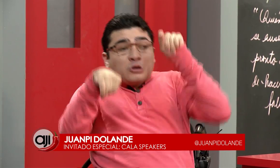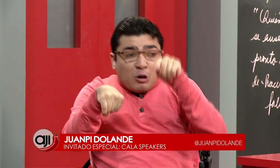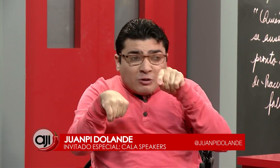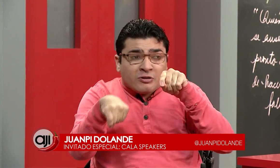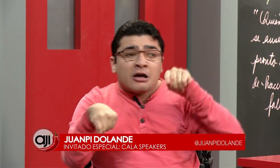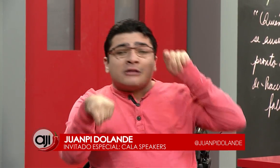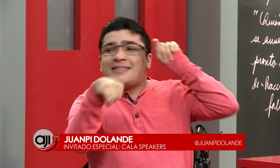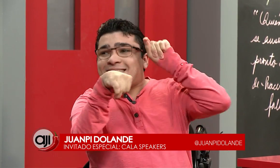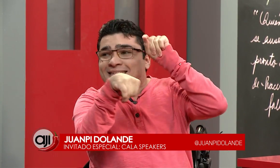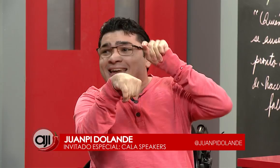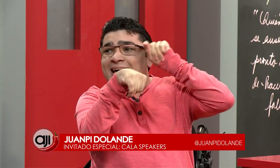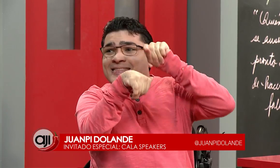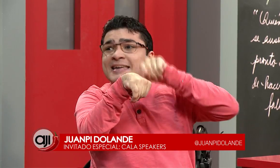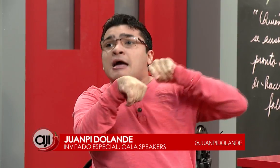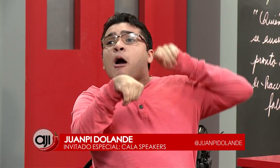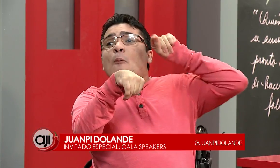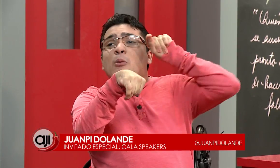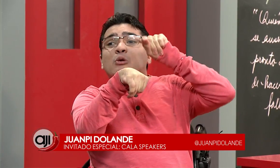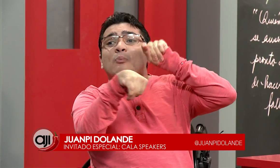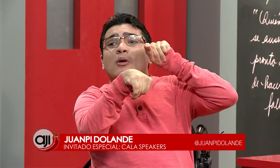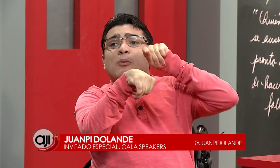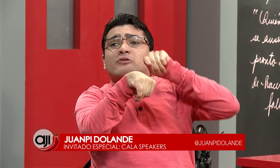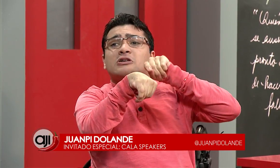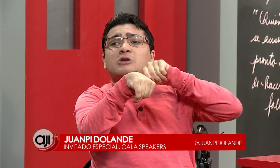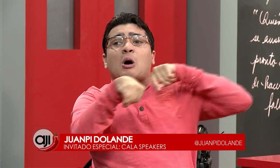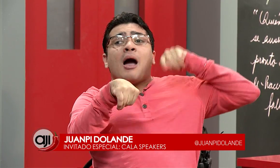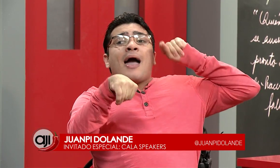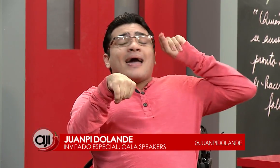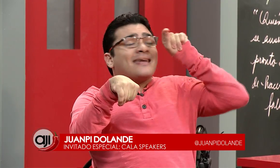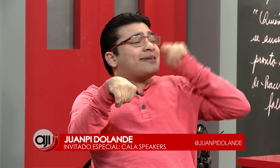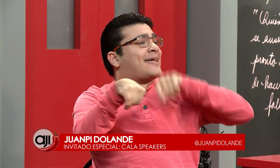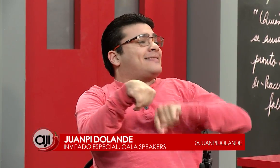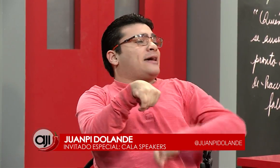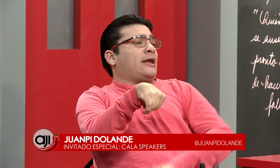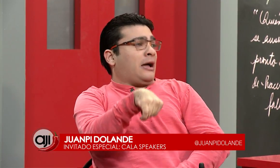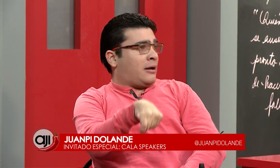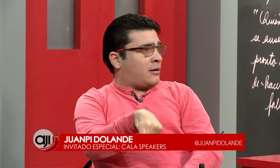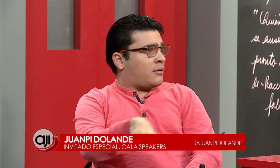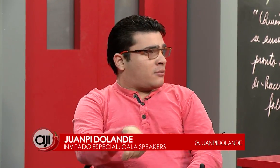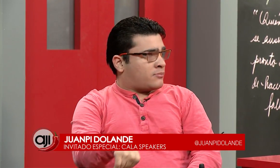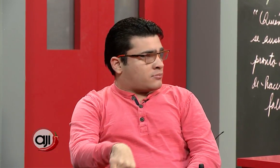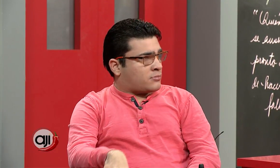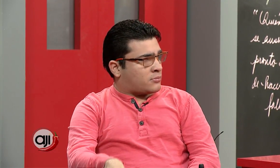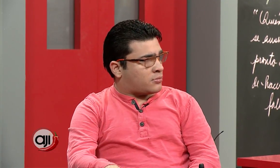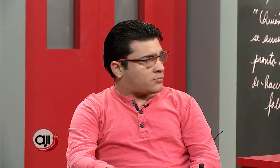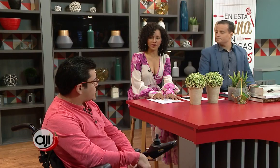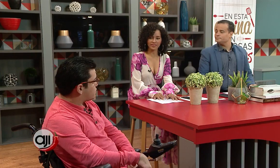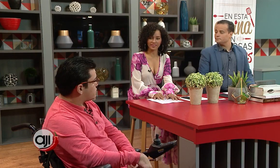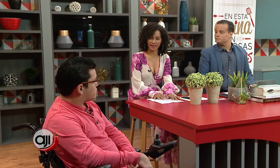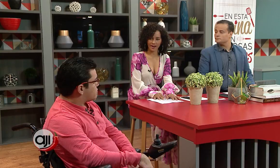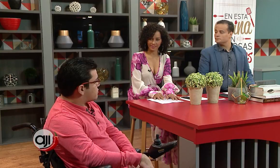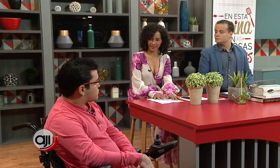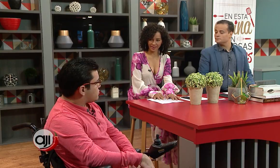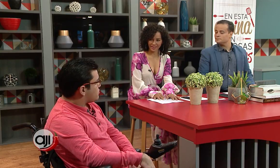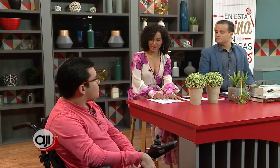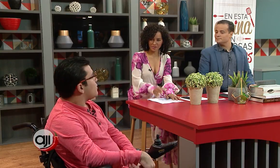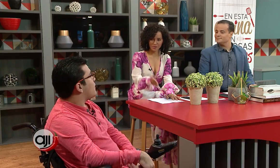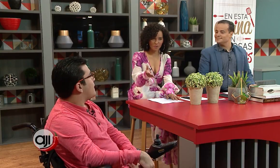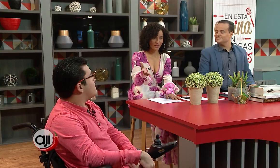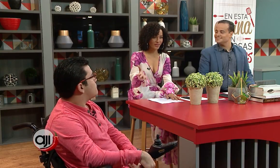Dios te tiene a ti por un propósito en esta tierra. Así es. Oye, Juanpi, quiero felicitarte y ya me doy cuenta